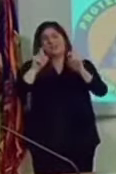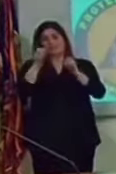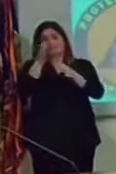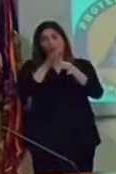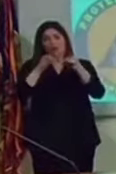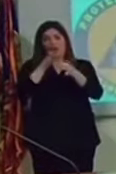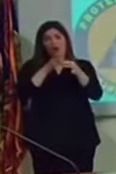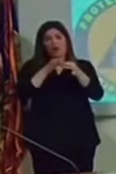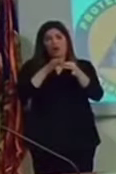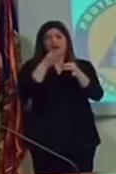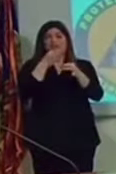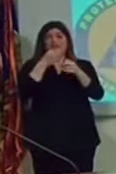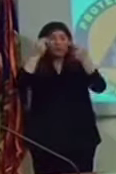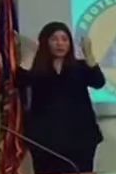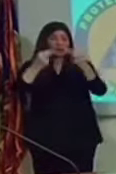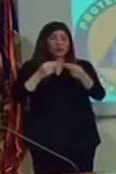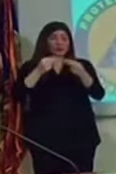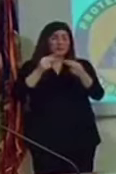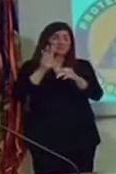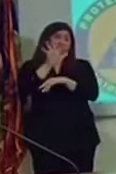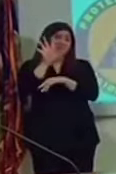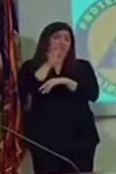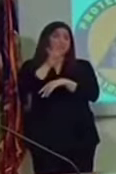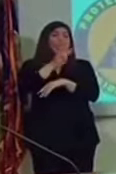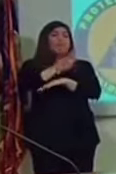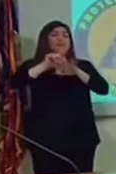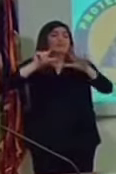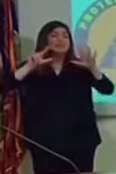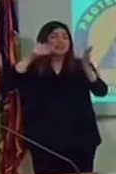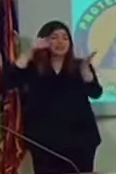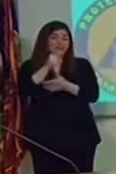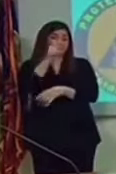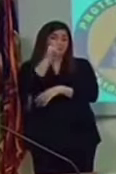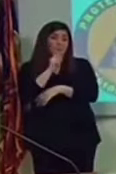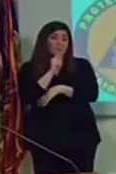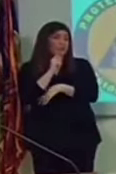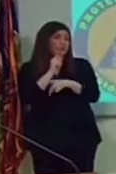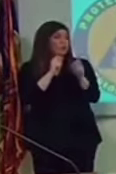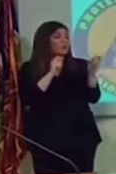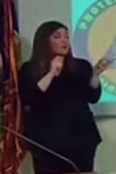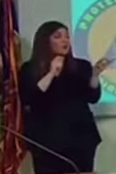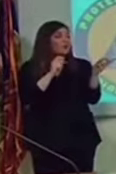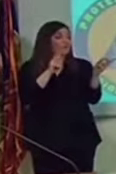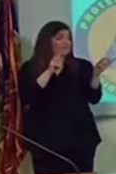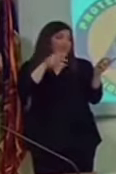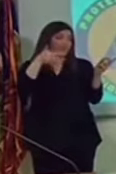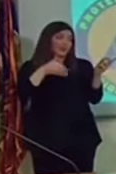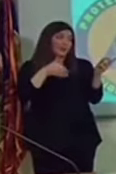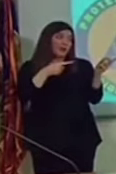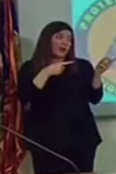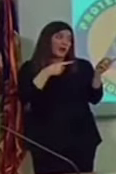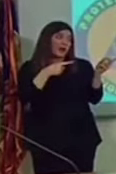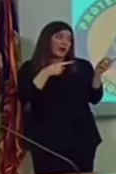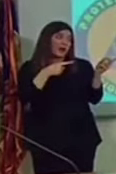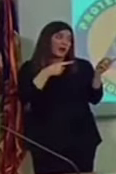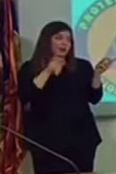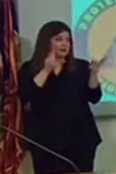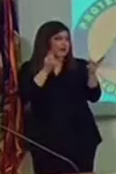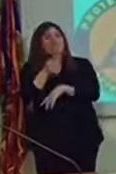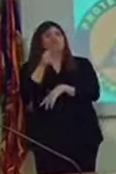In totale siamo forse a 47.000 tamponi. 30.000.